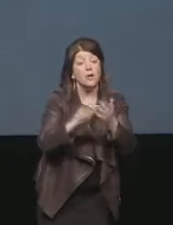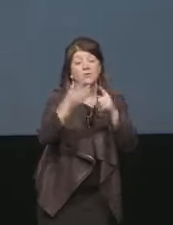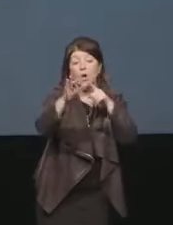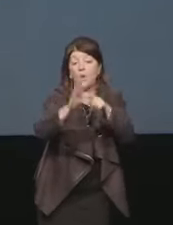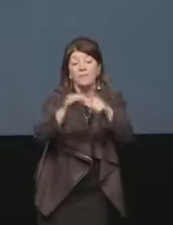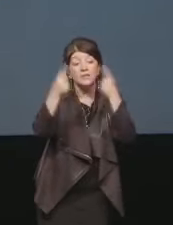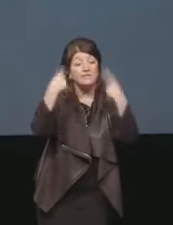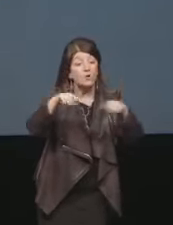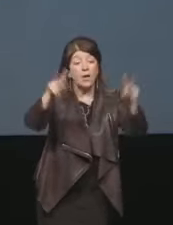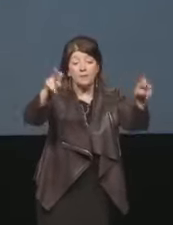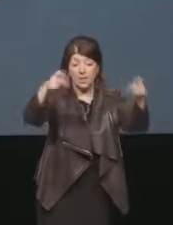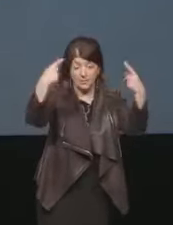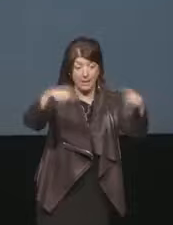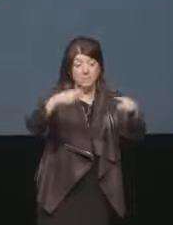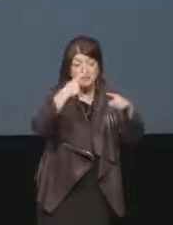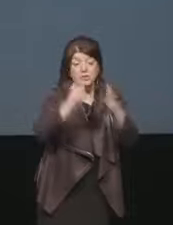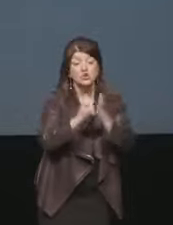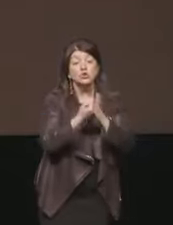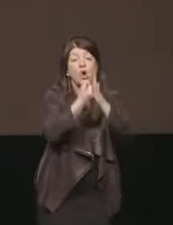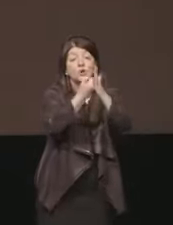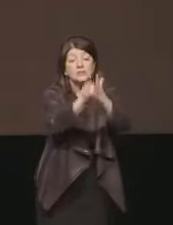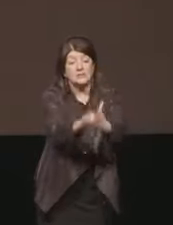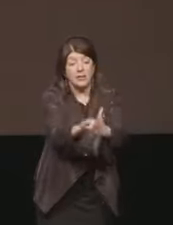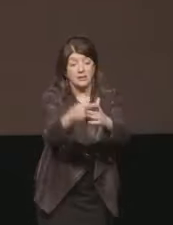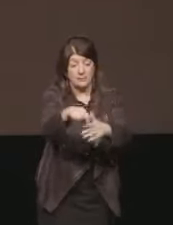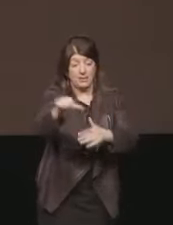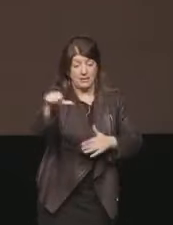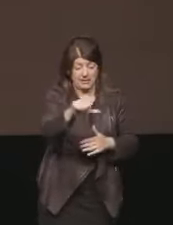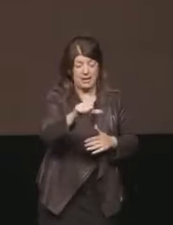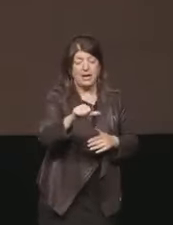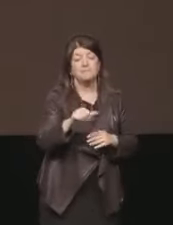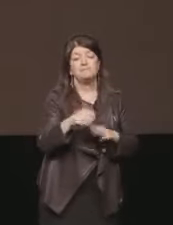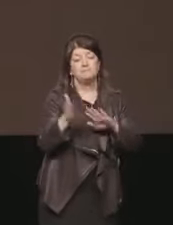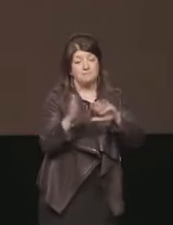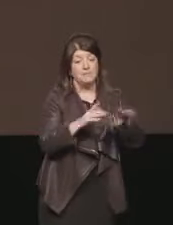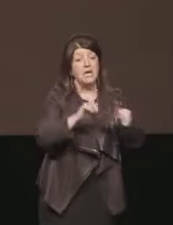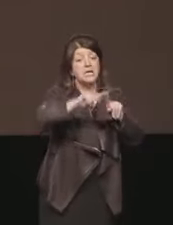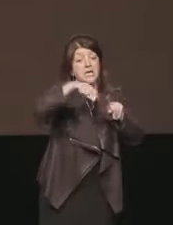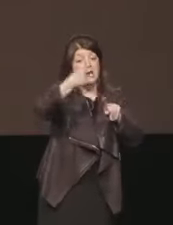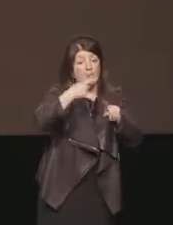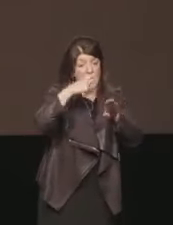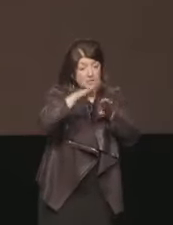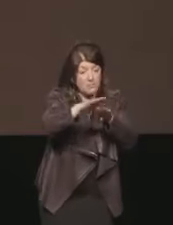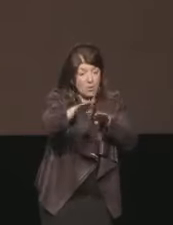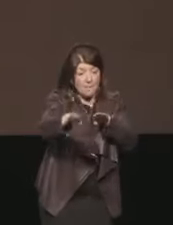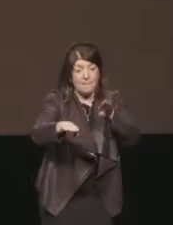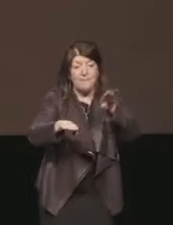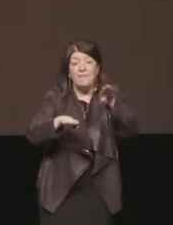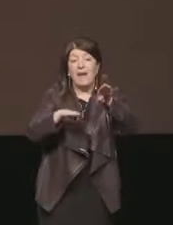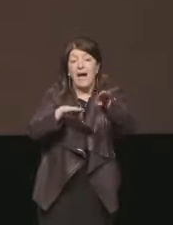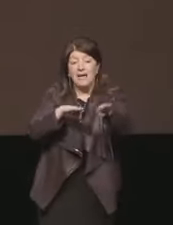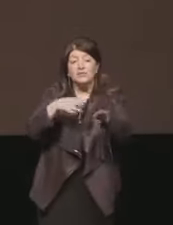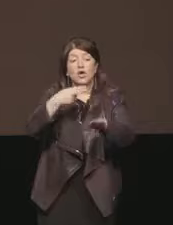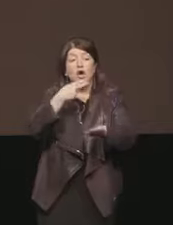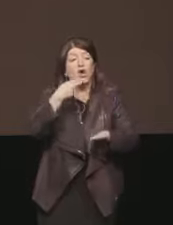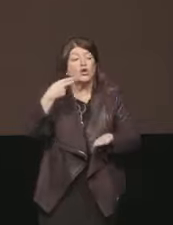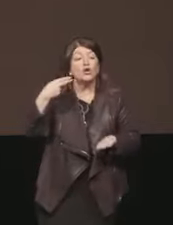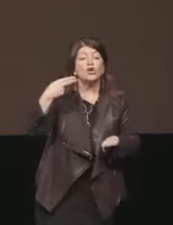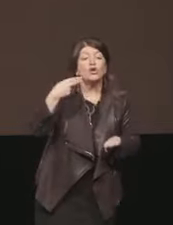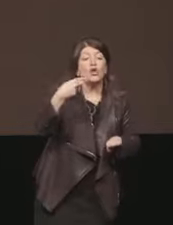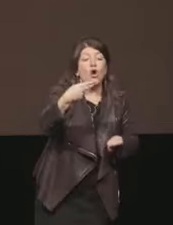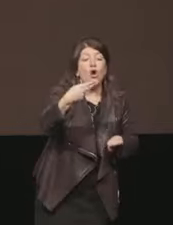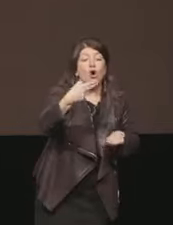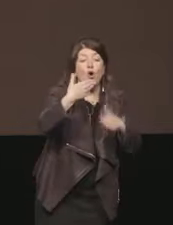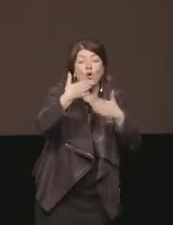il prossimo passo è il nome in codice significativo che abbiamo deciso di dare a questo nuovo cammino del